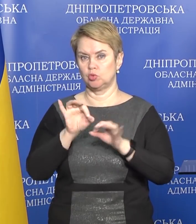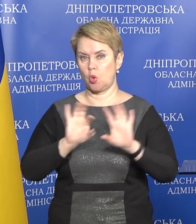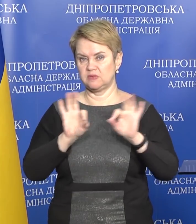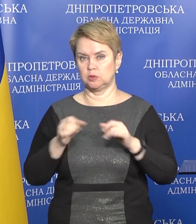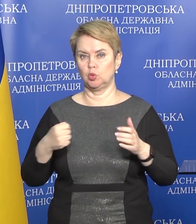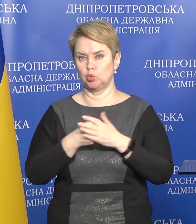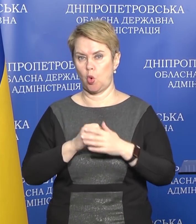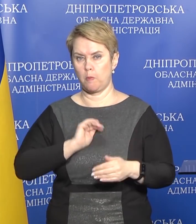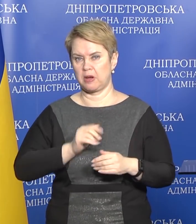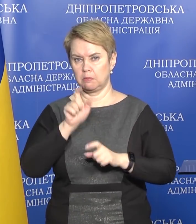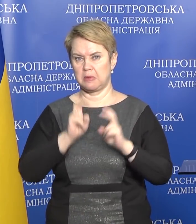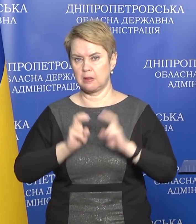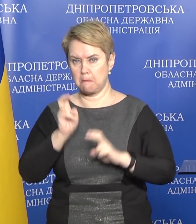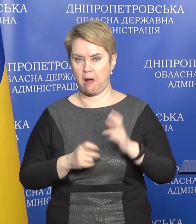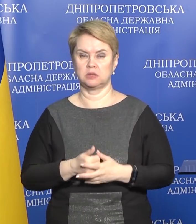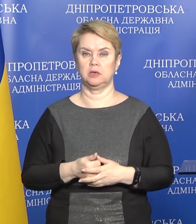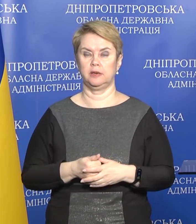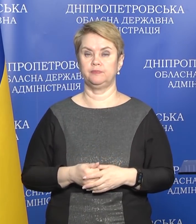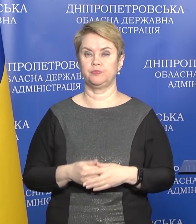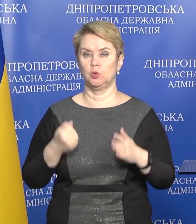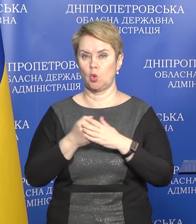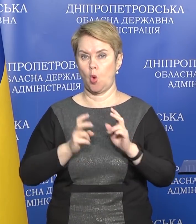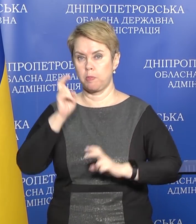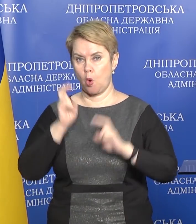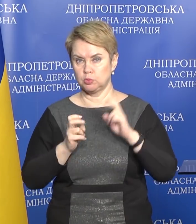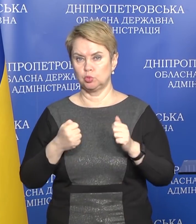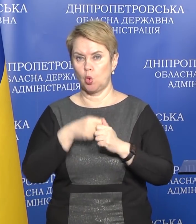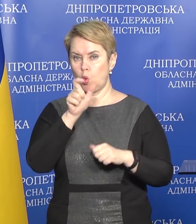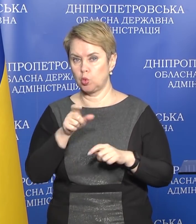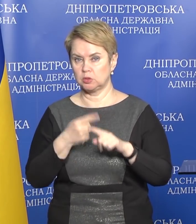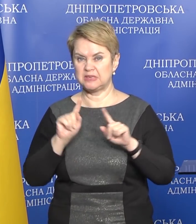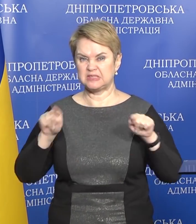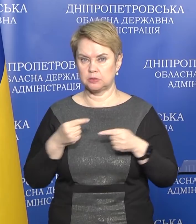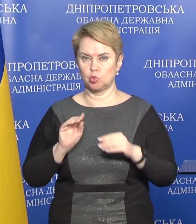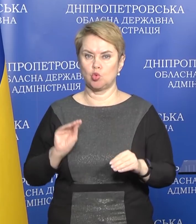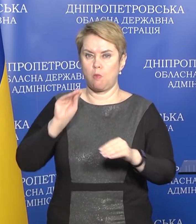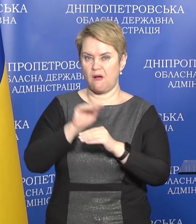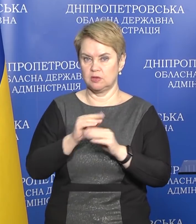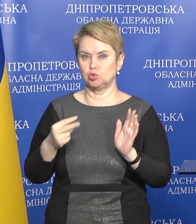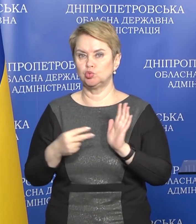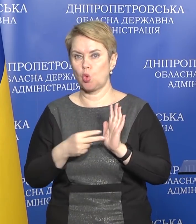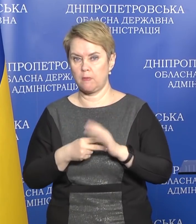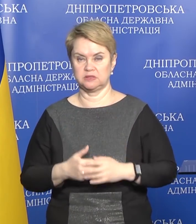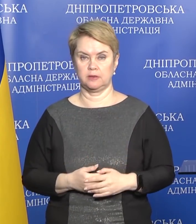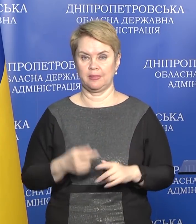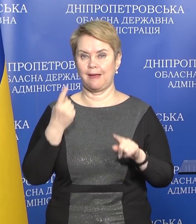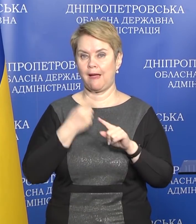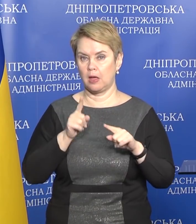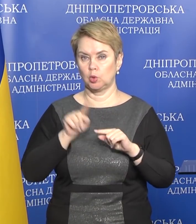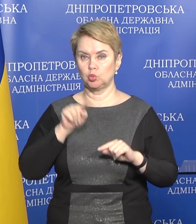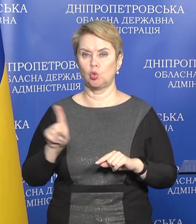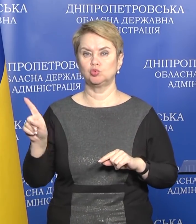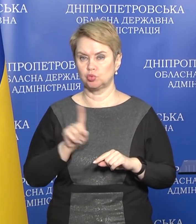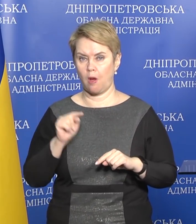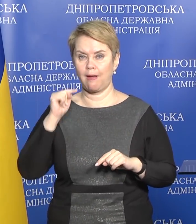до предпринимателей, до промышленников, до людей, которые создают добавочную стоимость, это то,